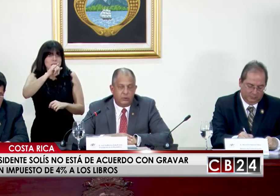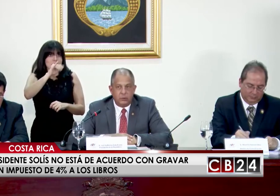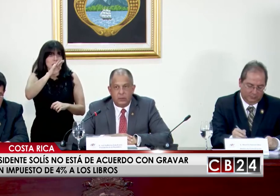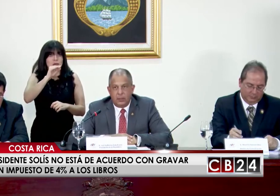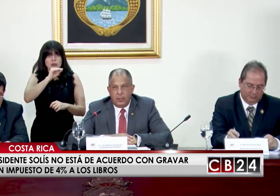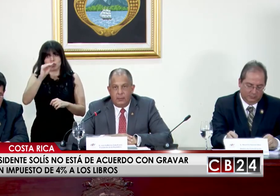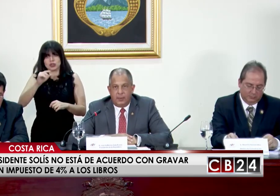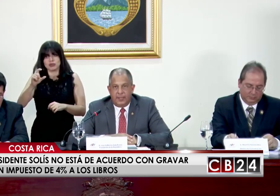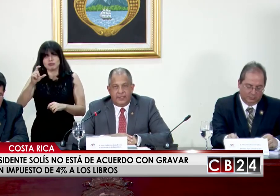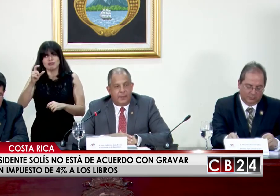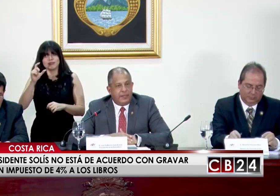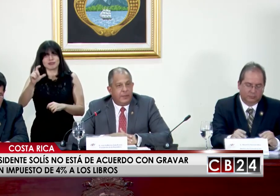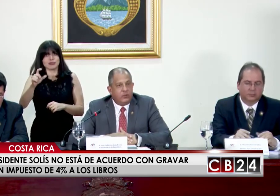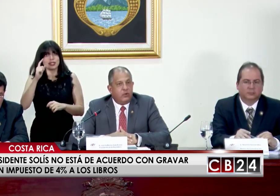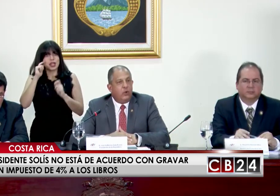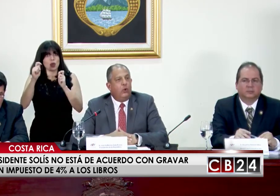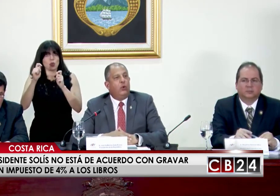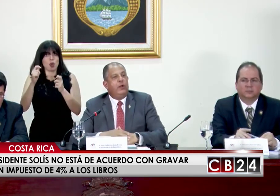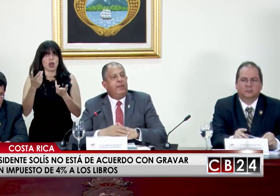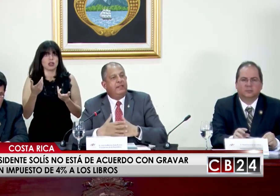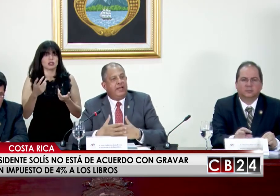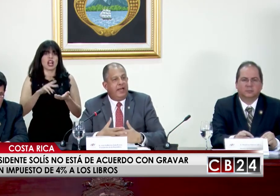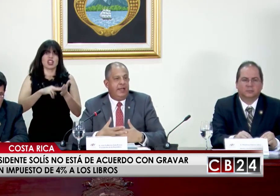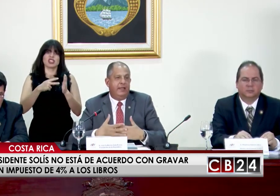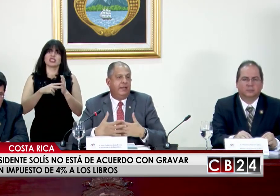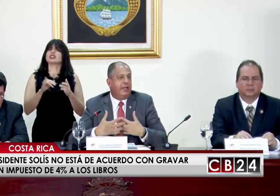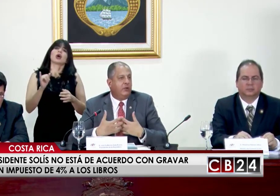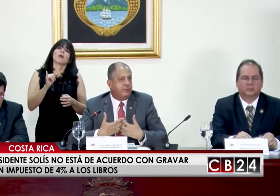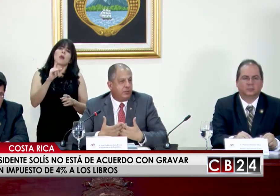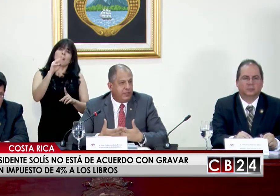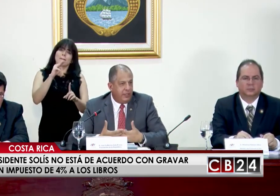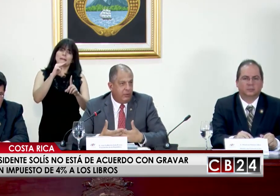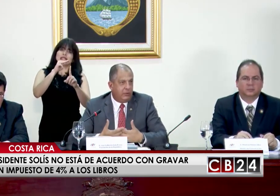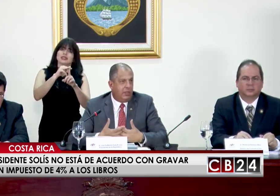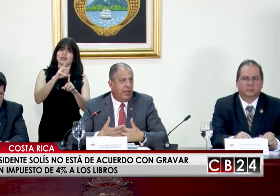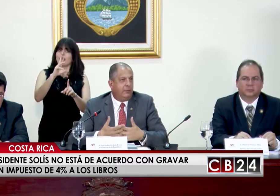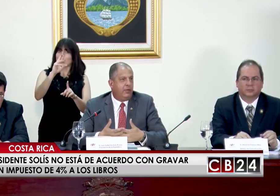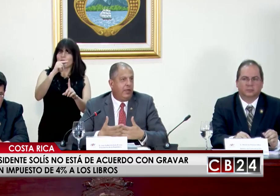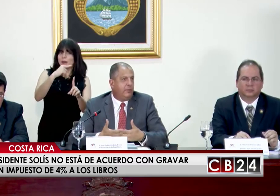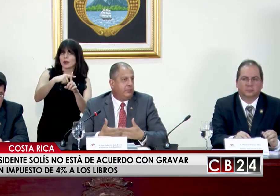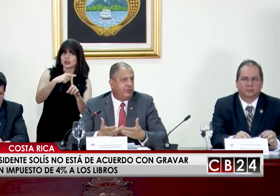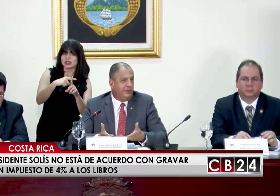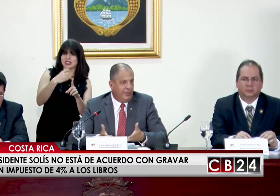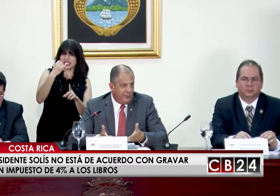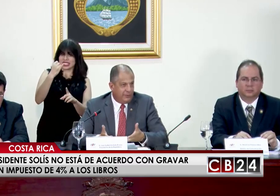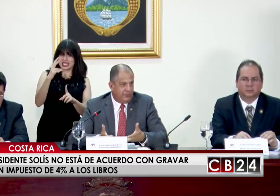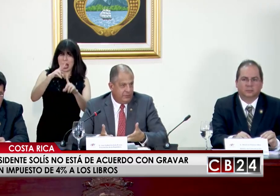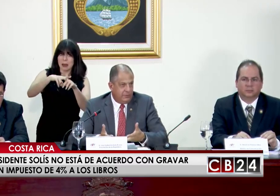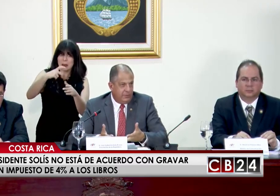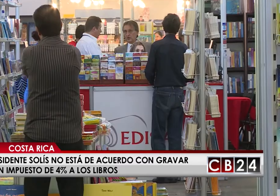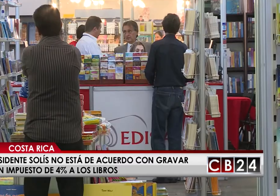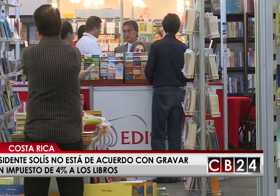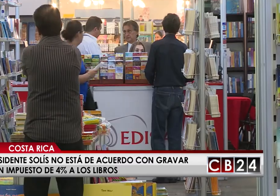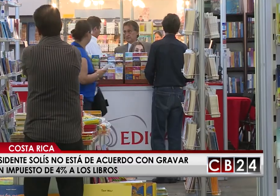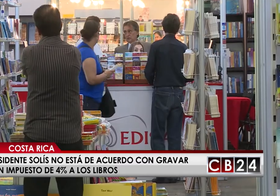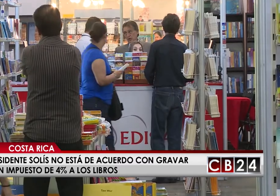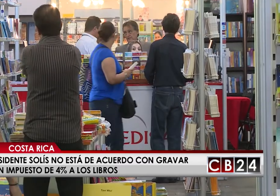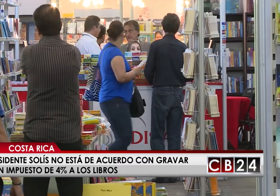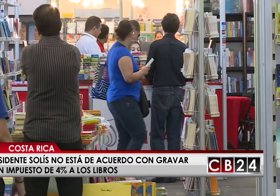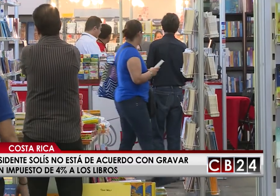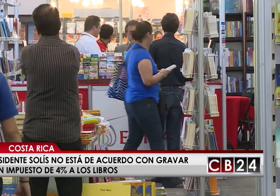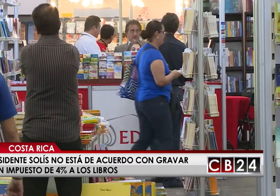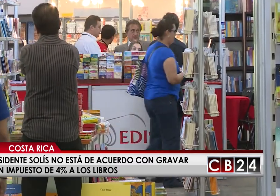Interno Bruto, me parece que mandamos un mensaje que no es positivo al ponerle impuestos a los libros. Y le he